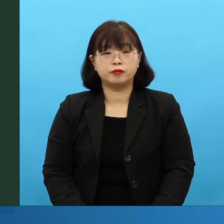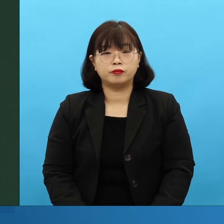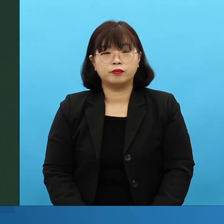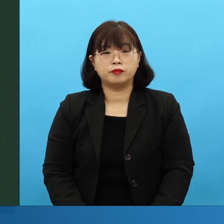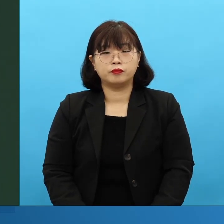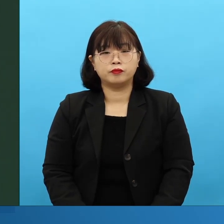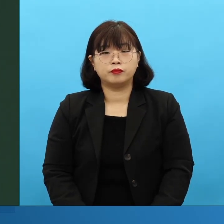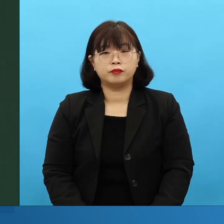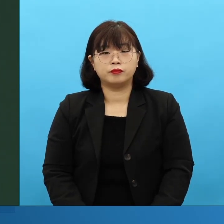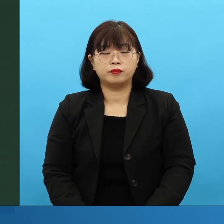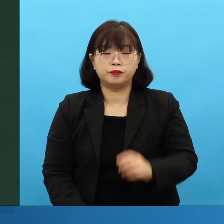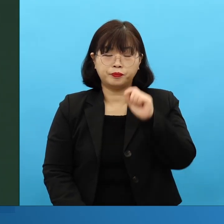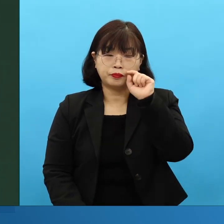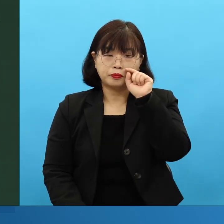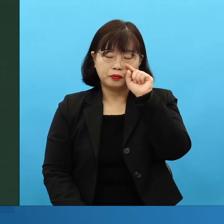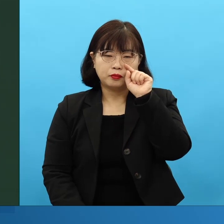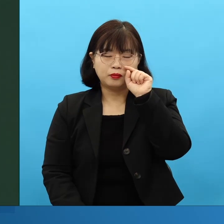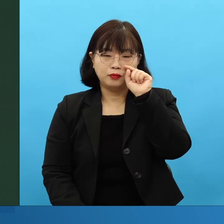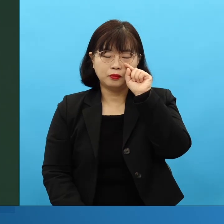그것도, 왕의 지명수배를 받고 있어요.